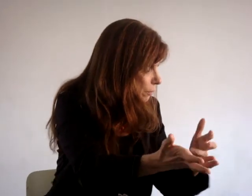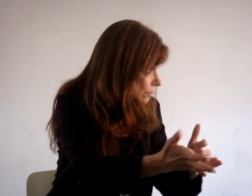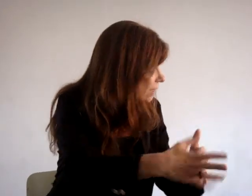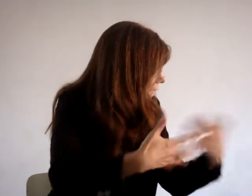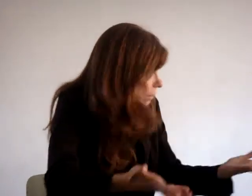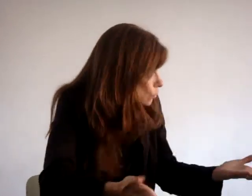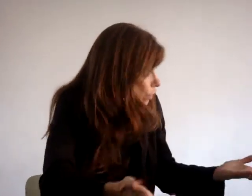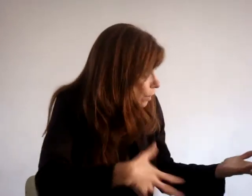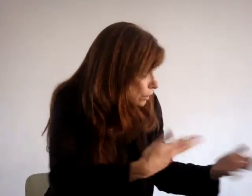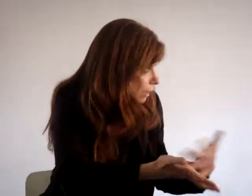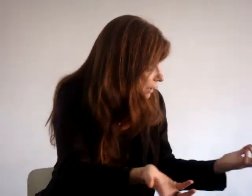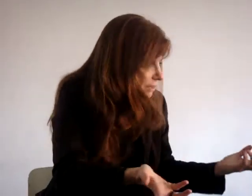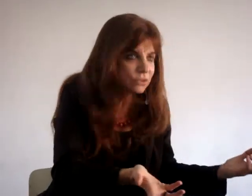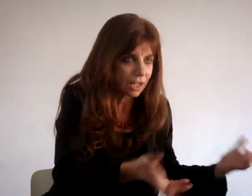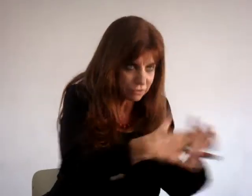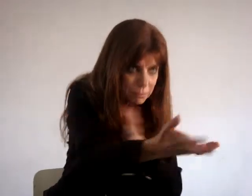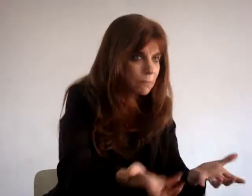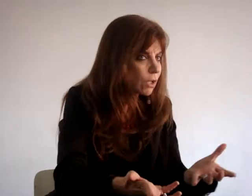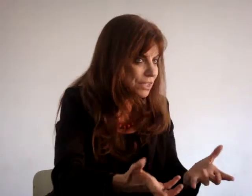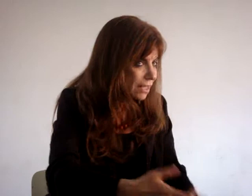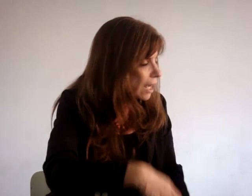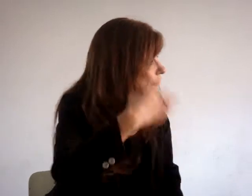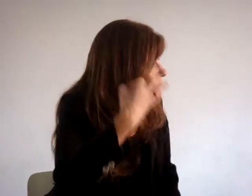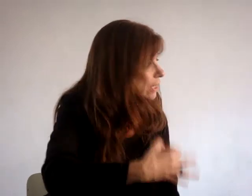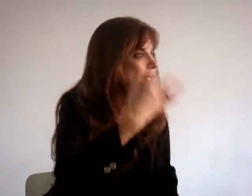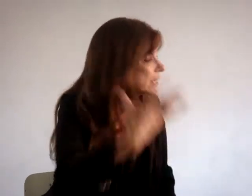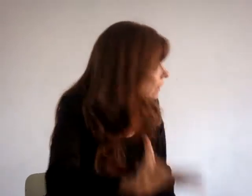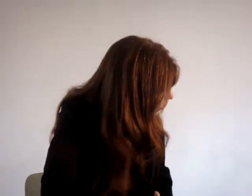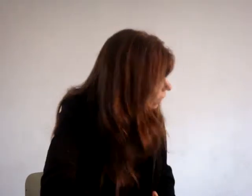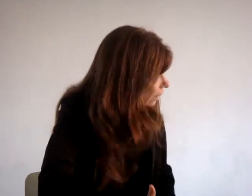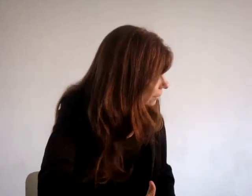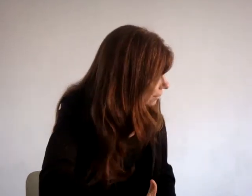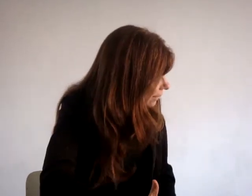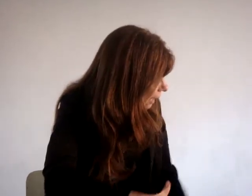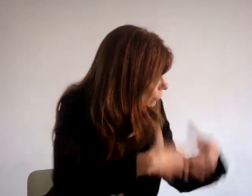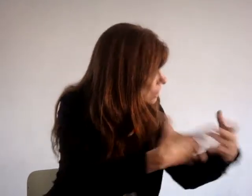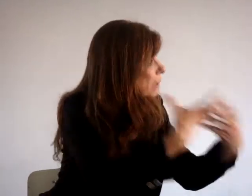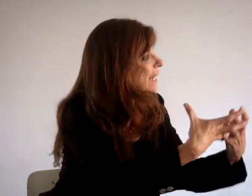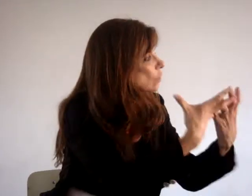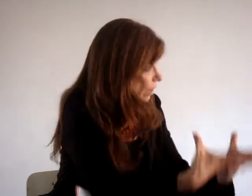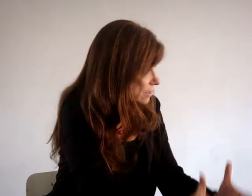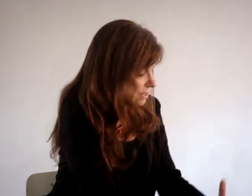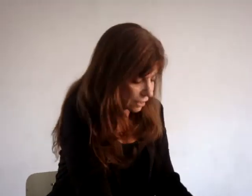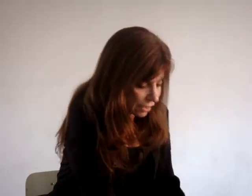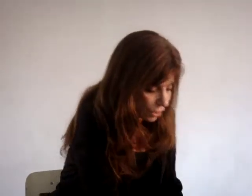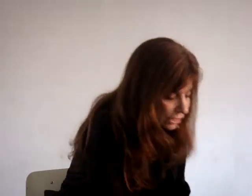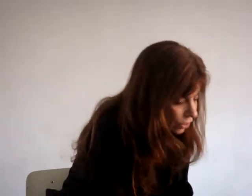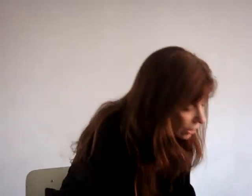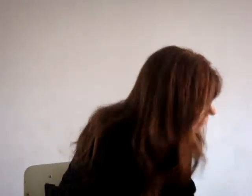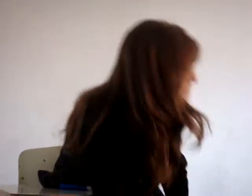é o eu trabalho na questão do tráfico, é a mesma coisa. A violência não é da droga. A violência não é da droga. Não é a droga que vai